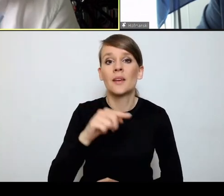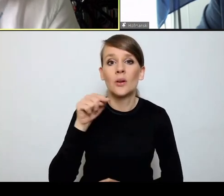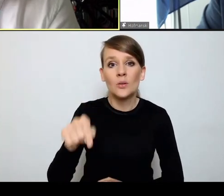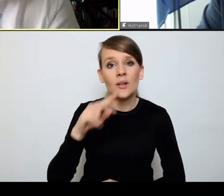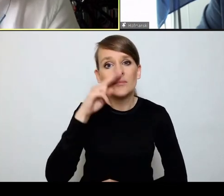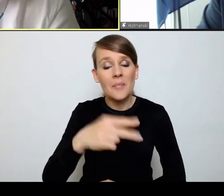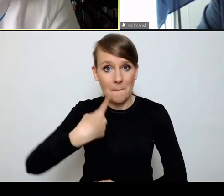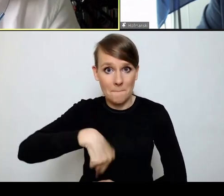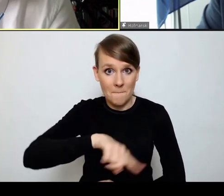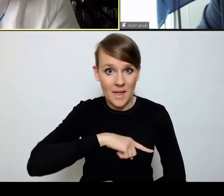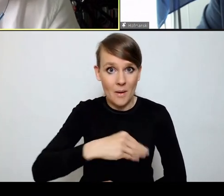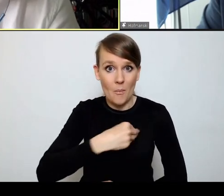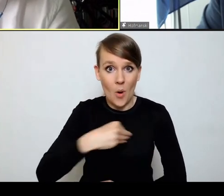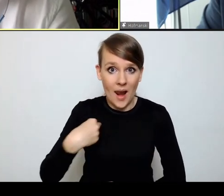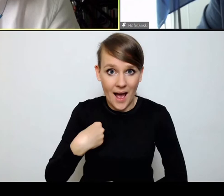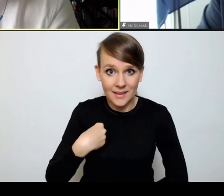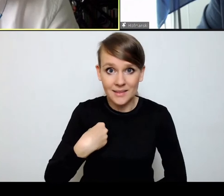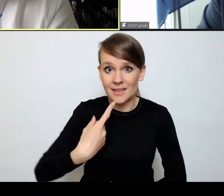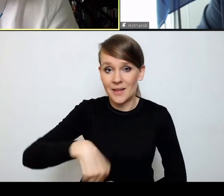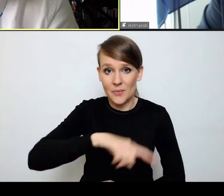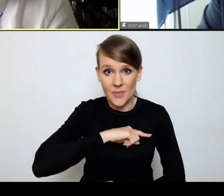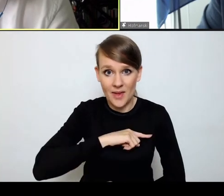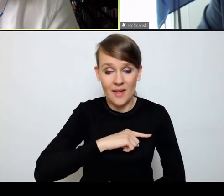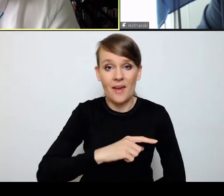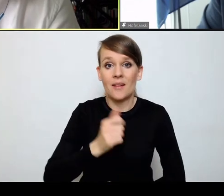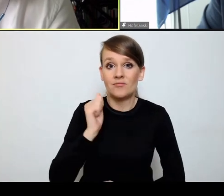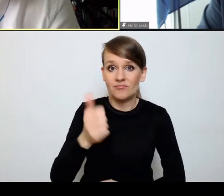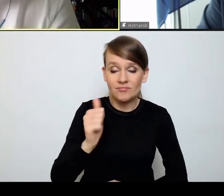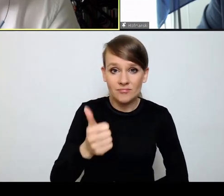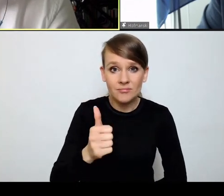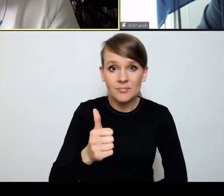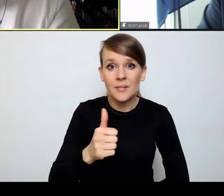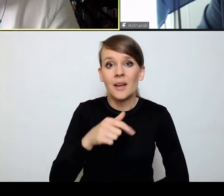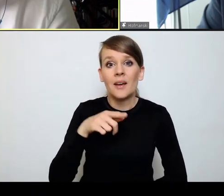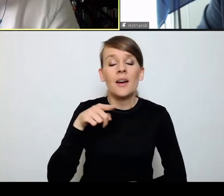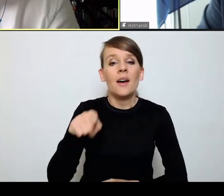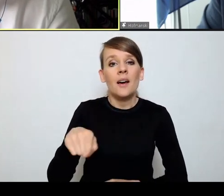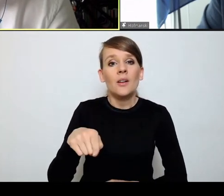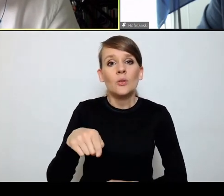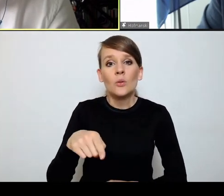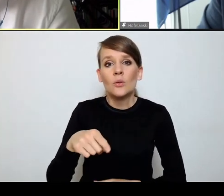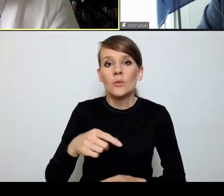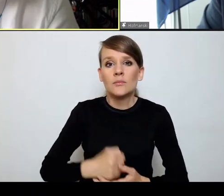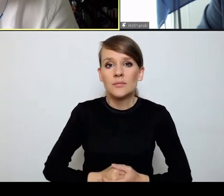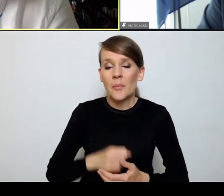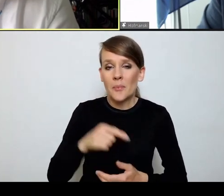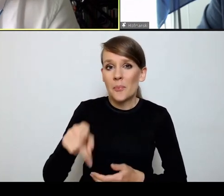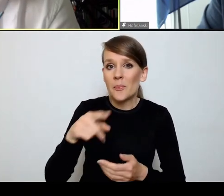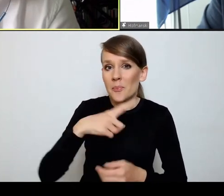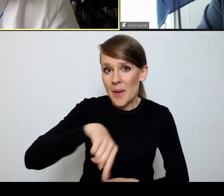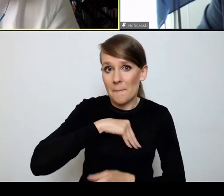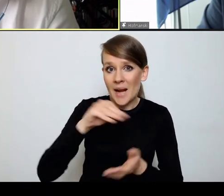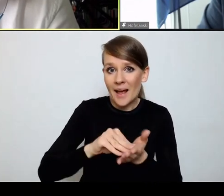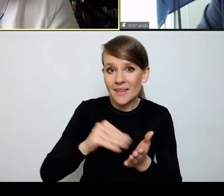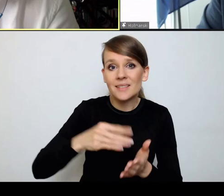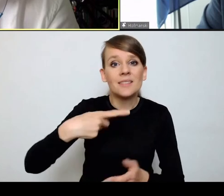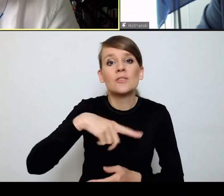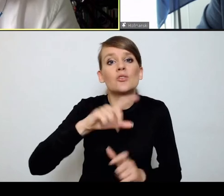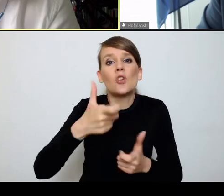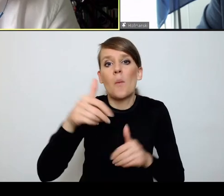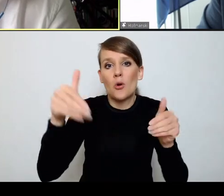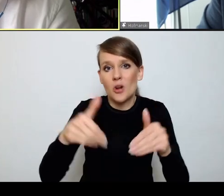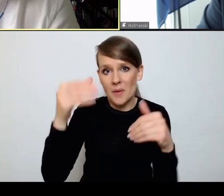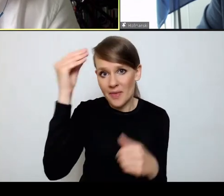co my jako Polacy, jako specjaliści doktryny, praktycy możemy się nauczyć od